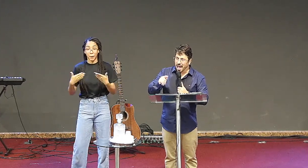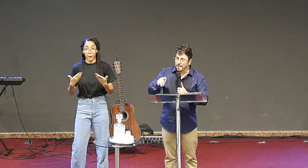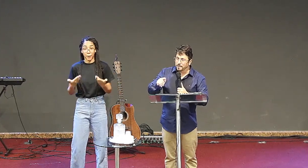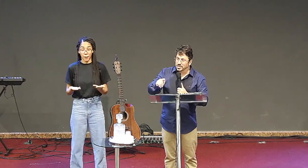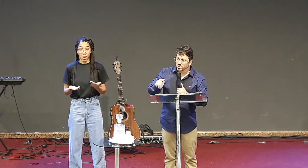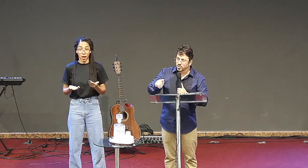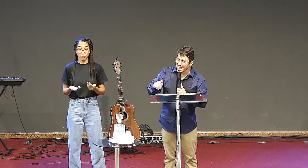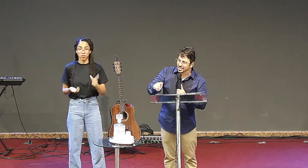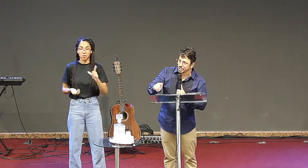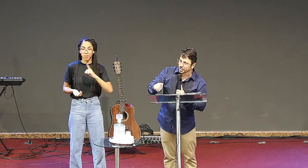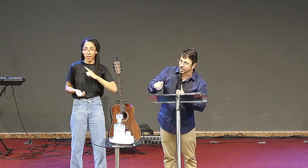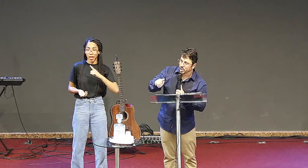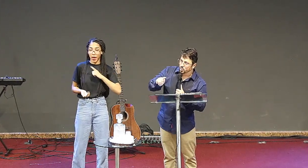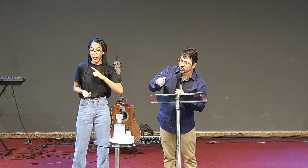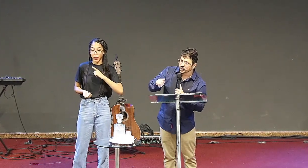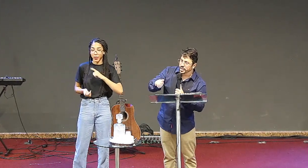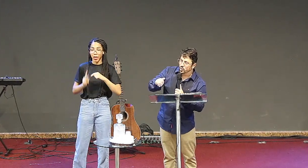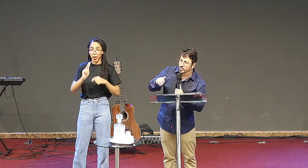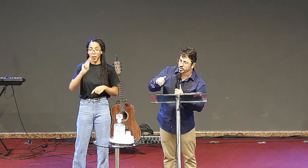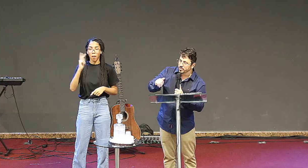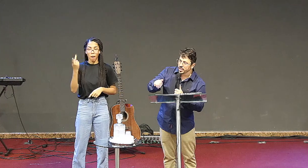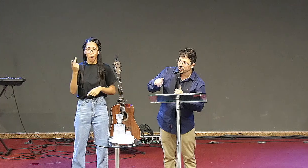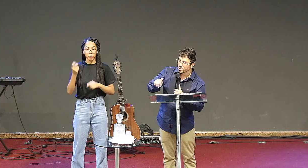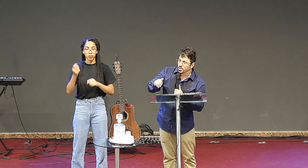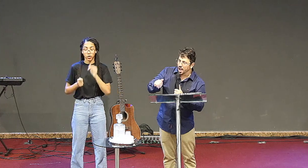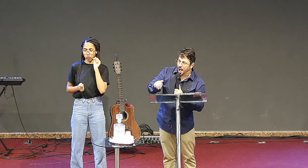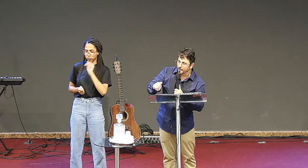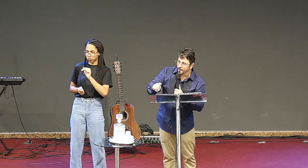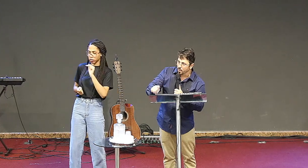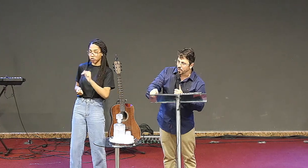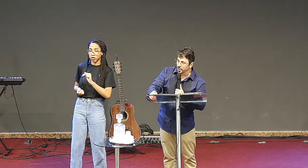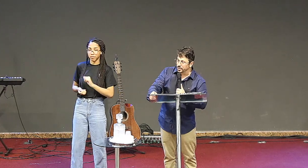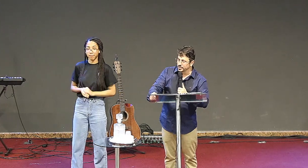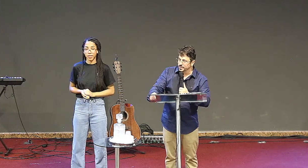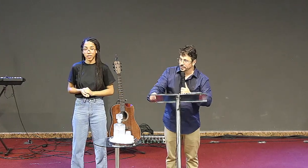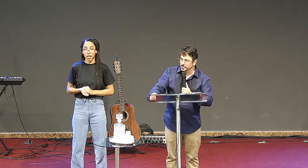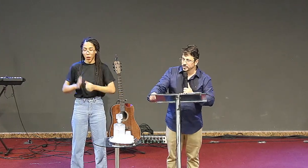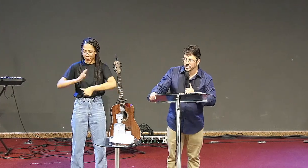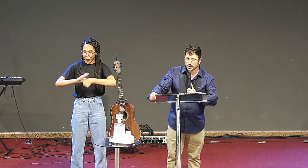que abandonaste o teu primeiro amor,